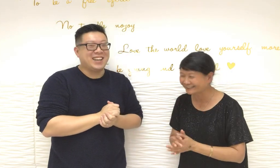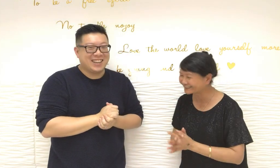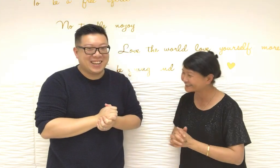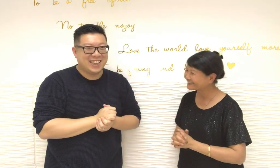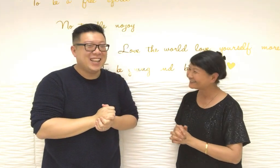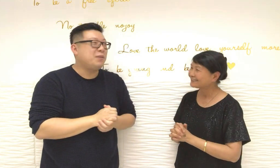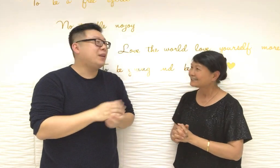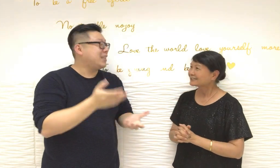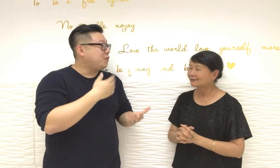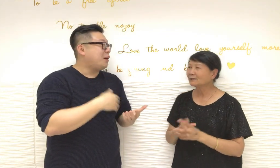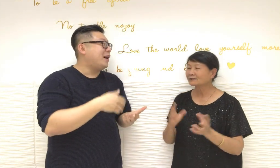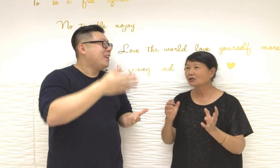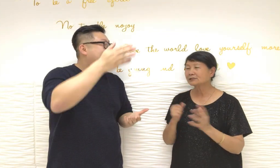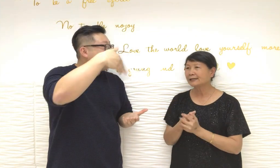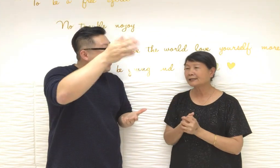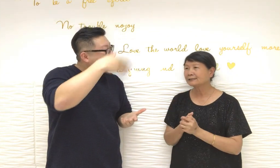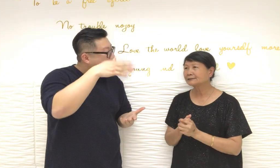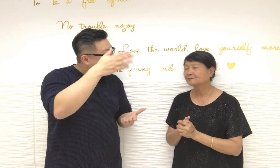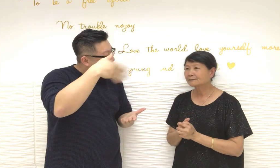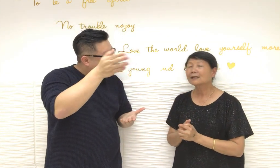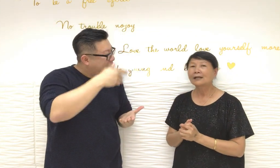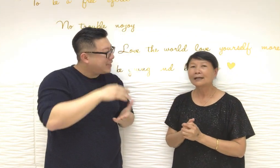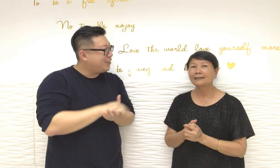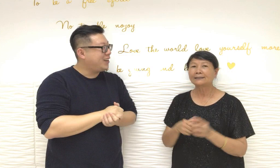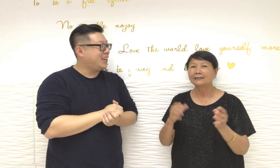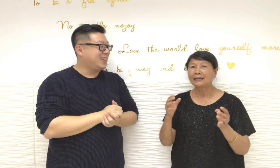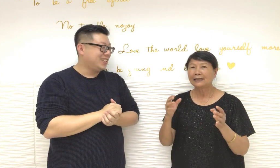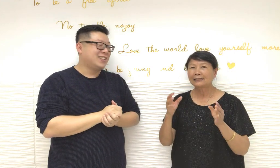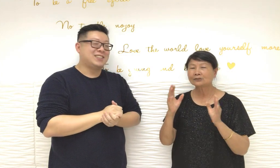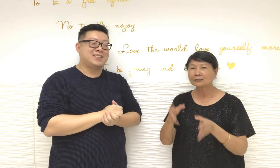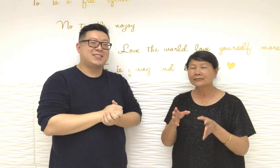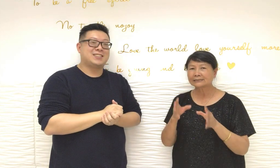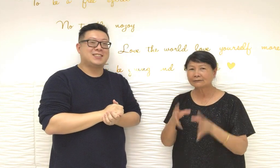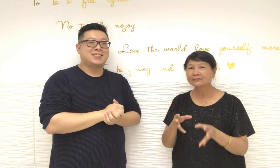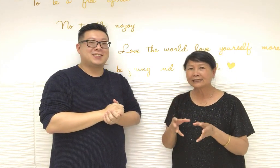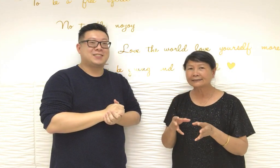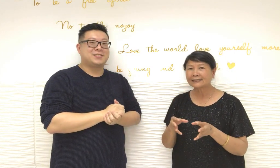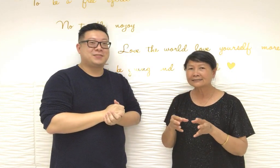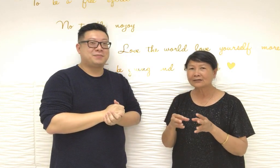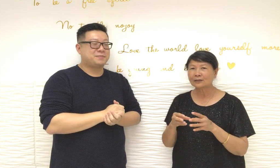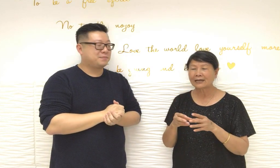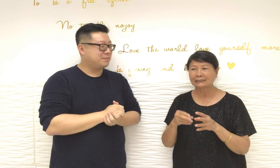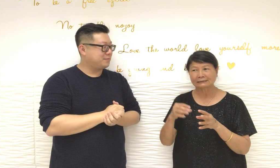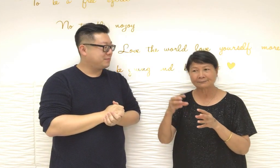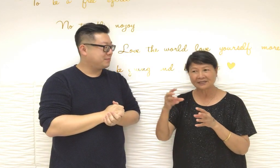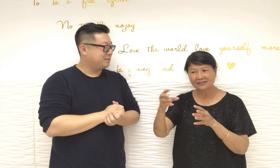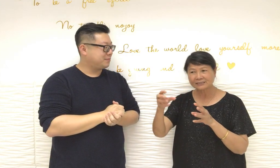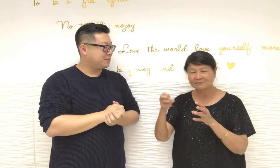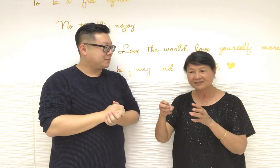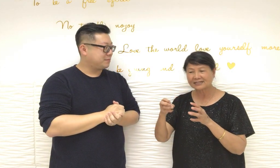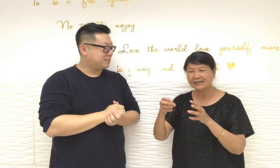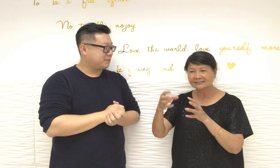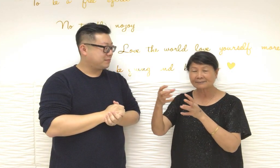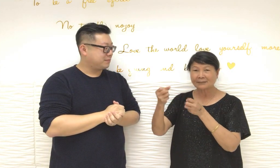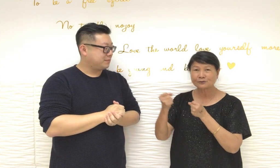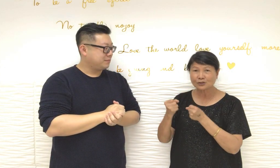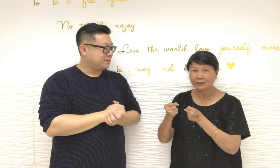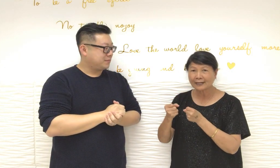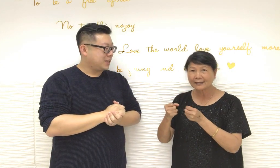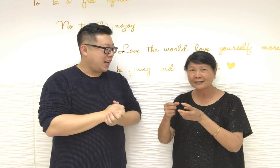因為我們常常說當然幫手幫手幫手是當然有些人呢就說皮丘前面呢就擺一杯水是